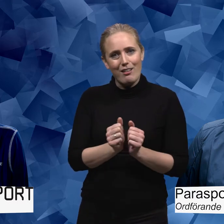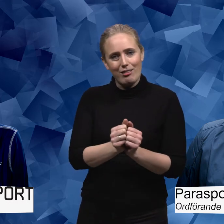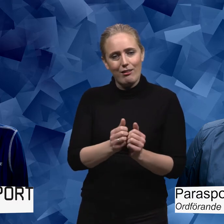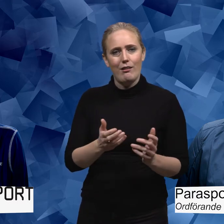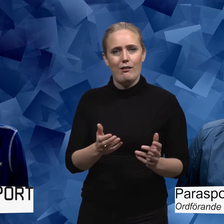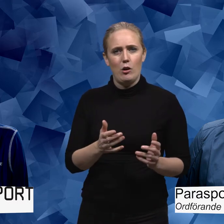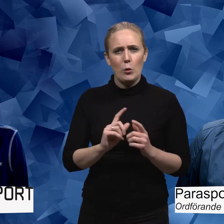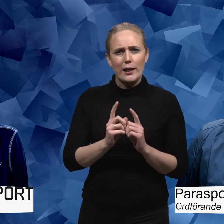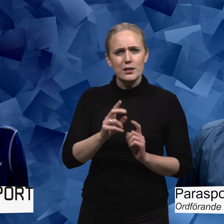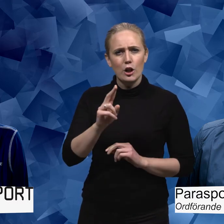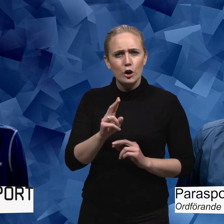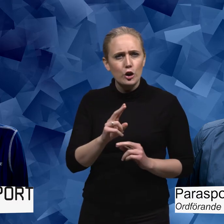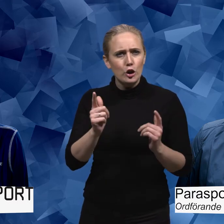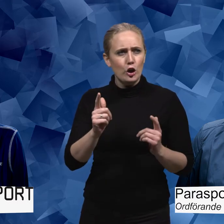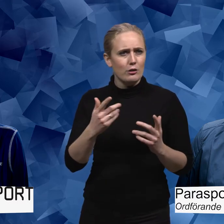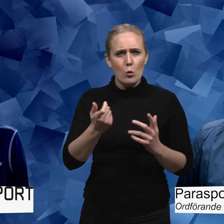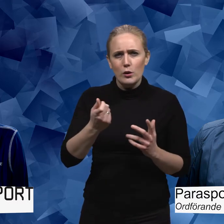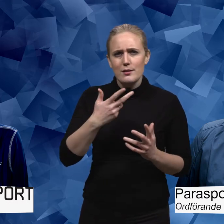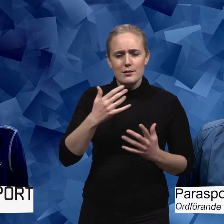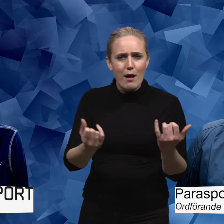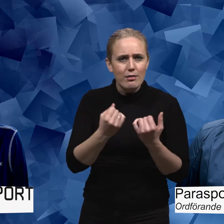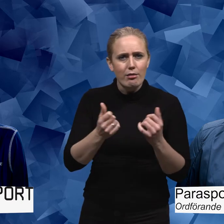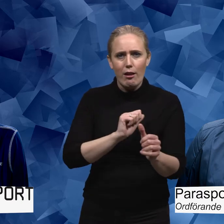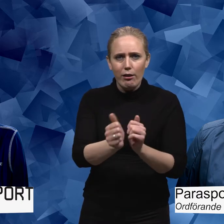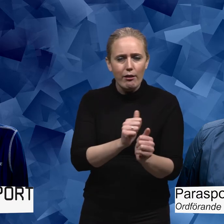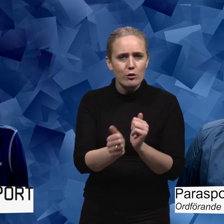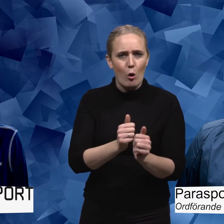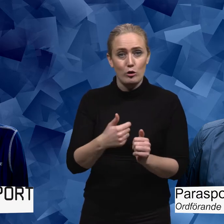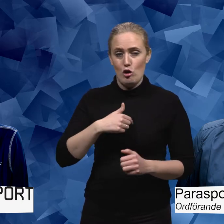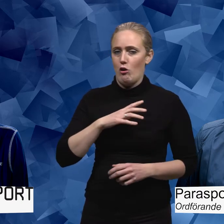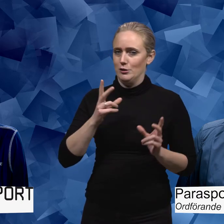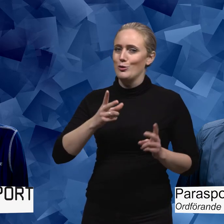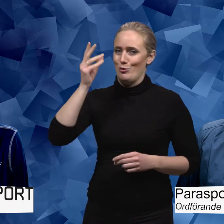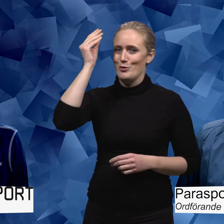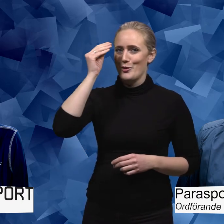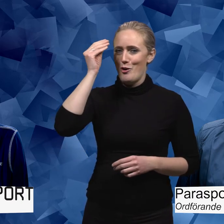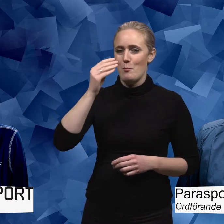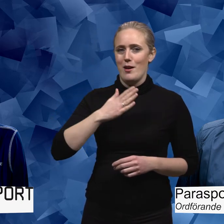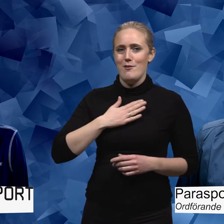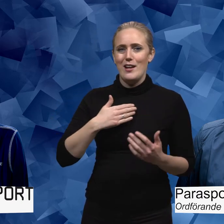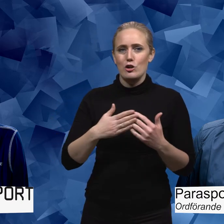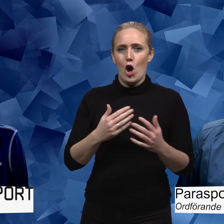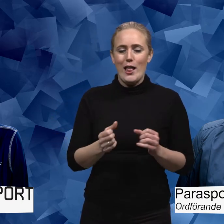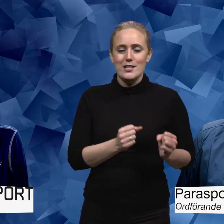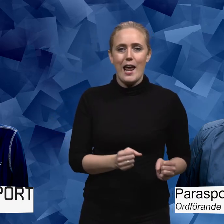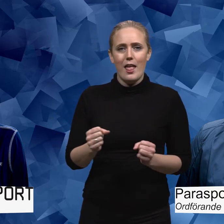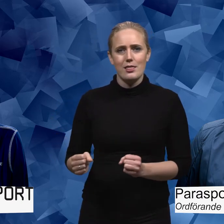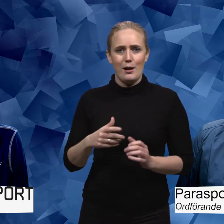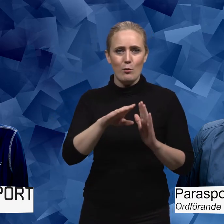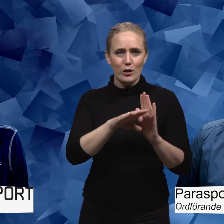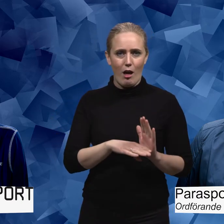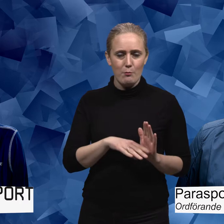Och en del i det tror jag också att kanske hitta nya spännande idrotter. Jag har en sådan dröm att göra ett